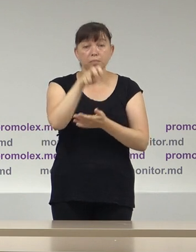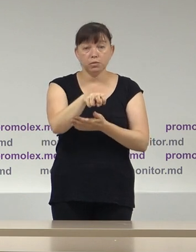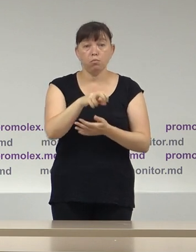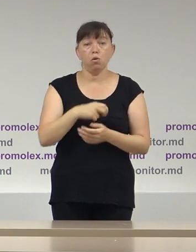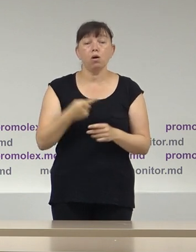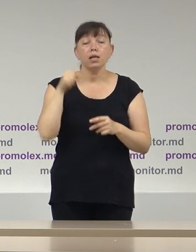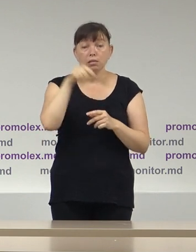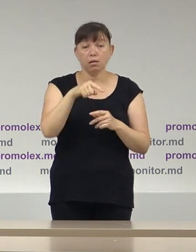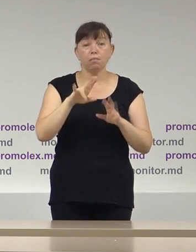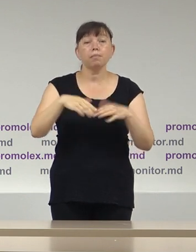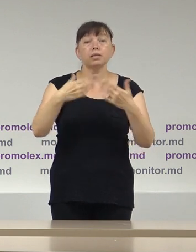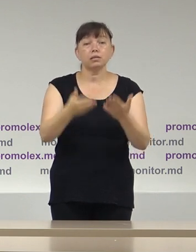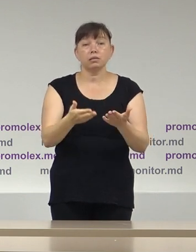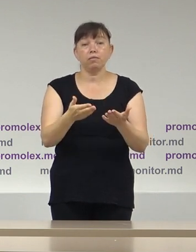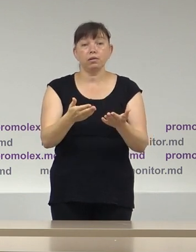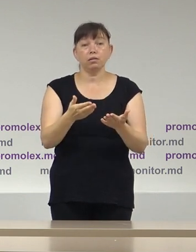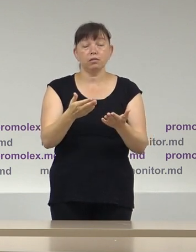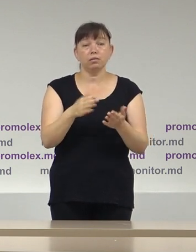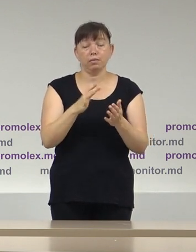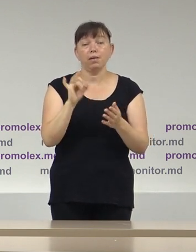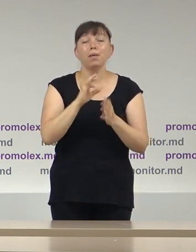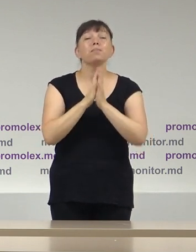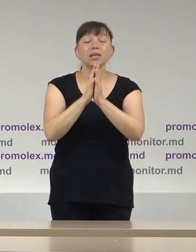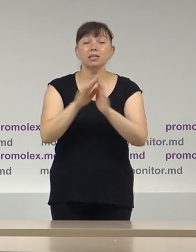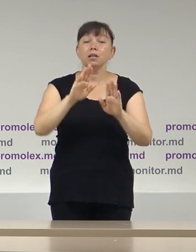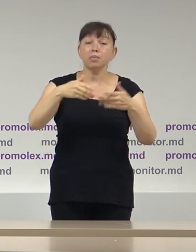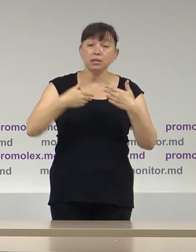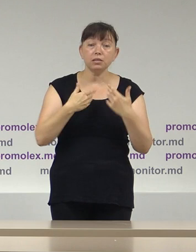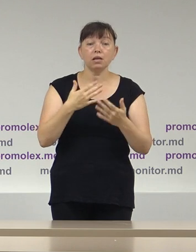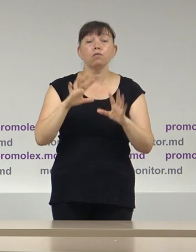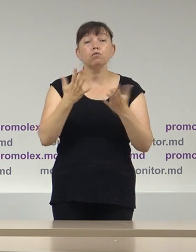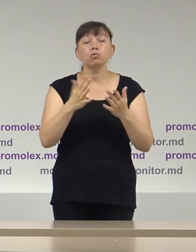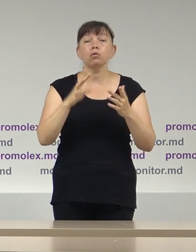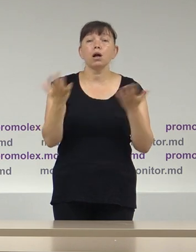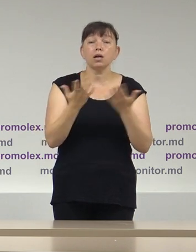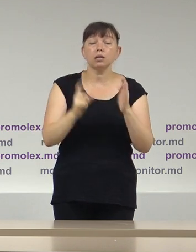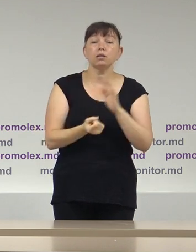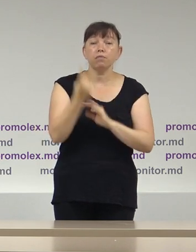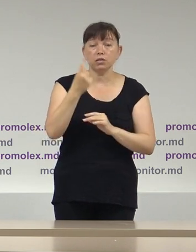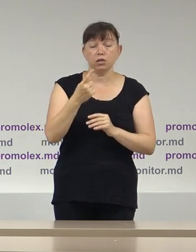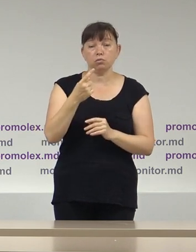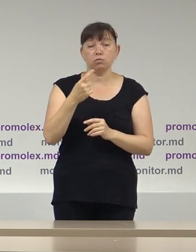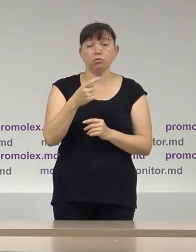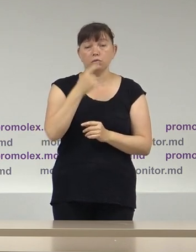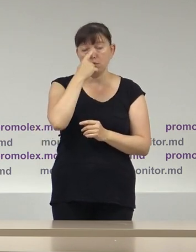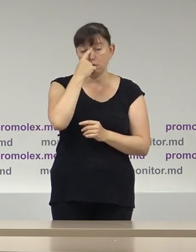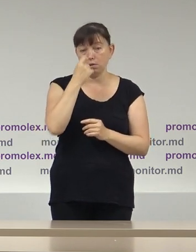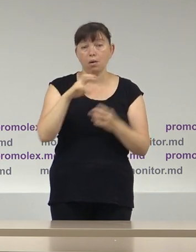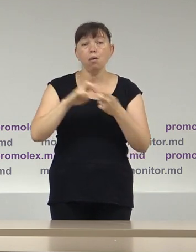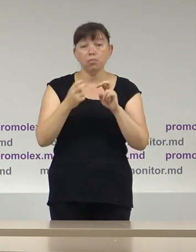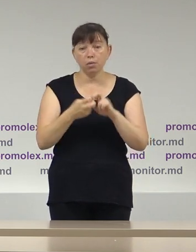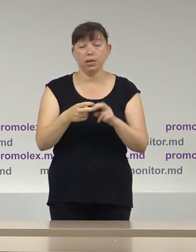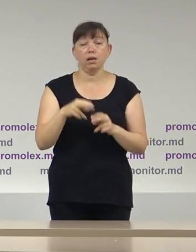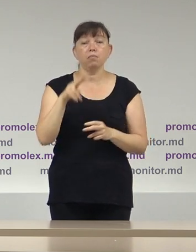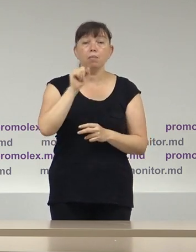care a solicitat prezentarea considerentelor primarii în asesizărilor Partidului Politic, Platformă, Identitate și